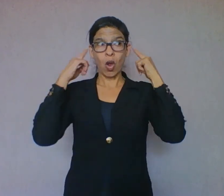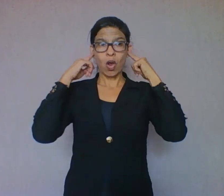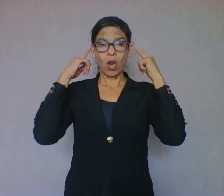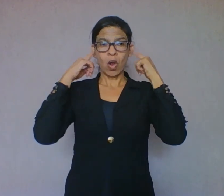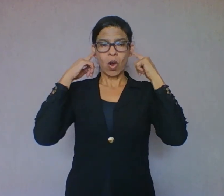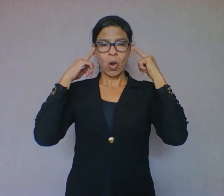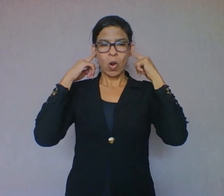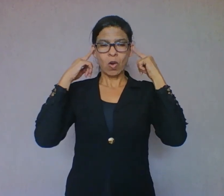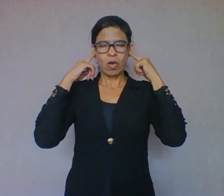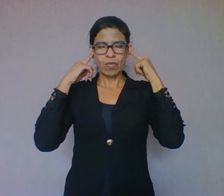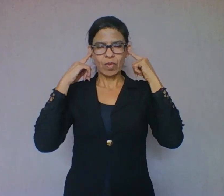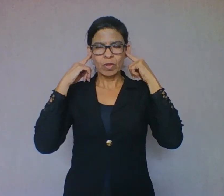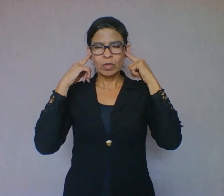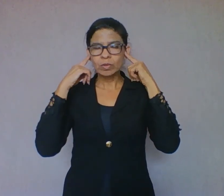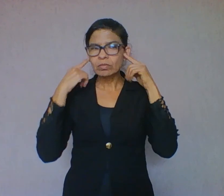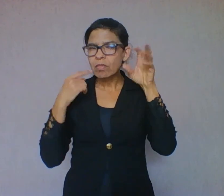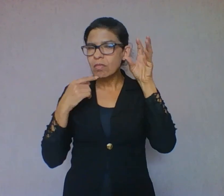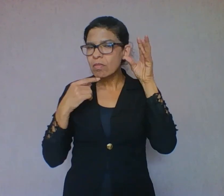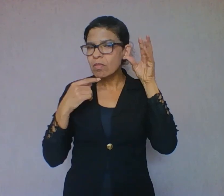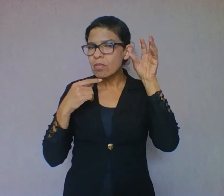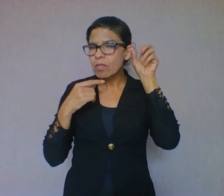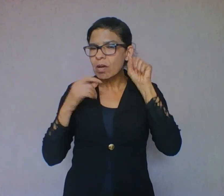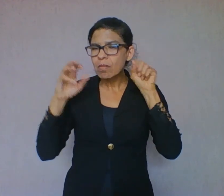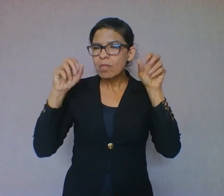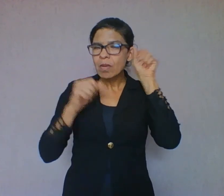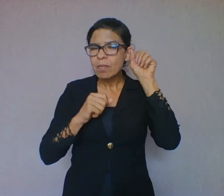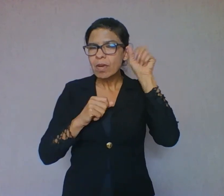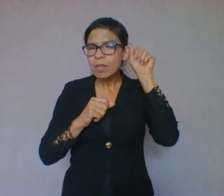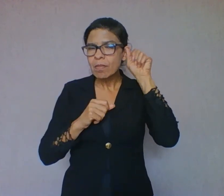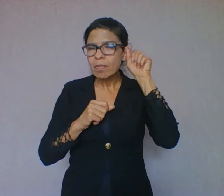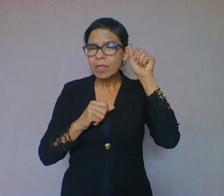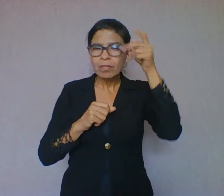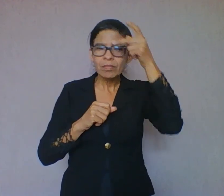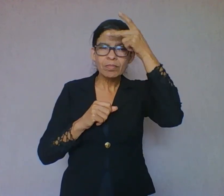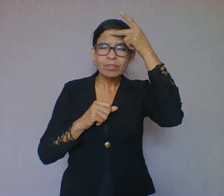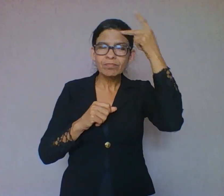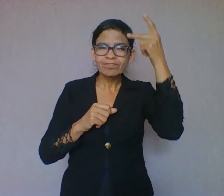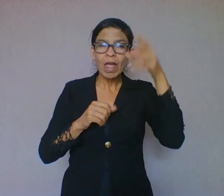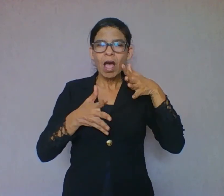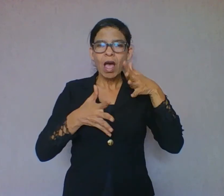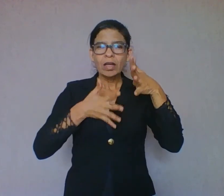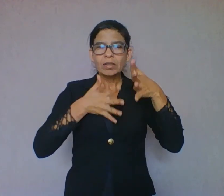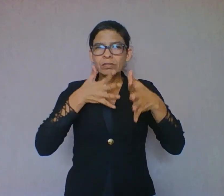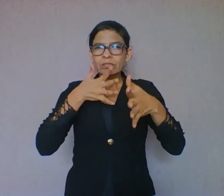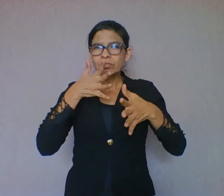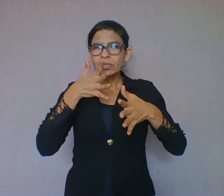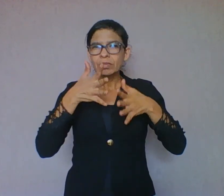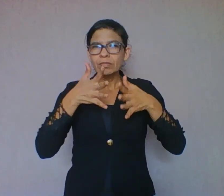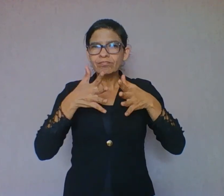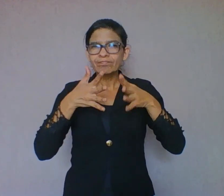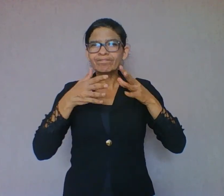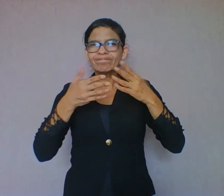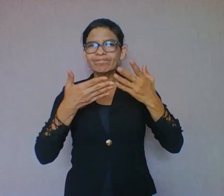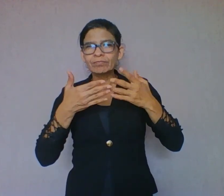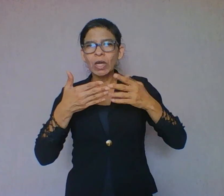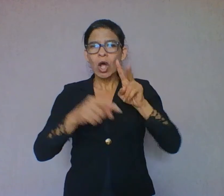escutar o que os outros pensam. As mãos para cuidar dos livros com carinho.